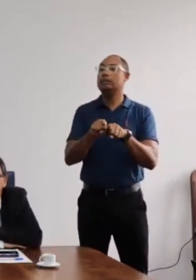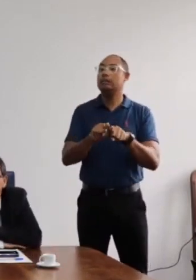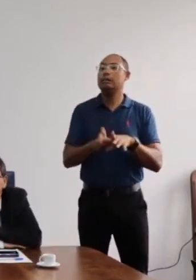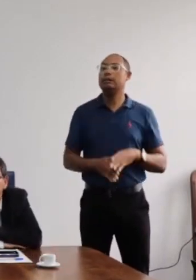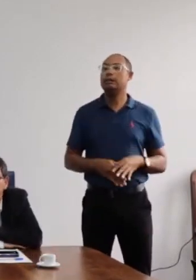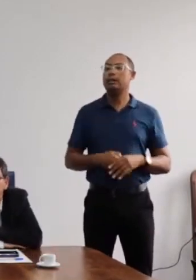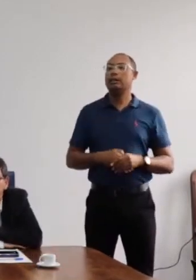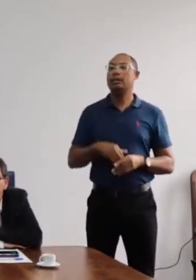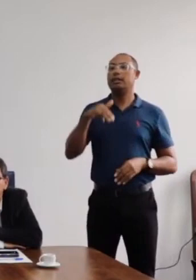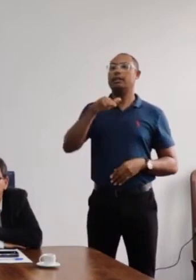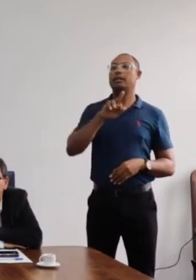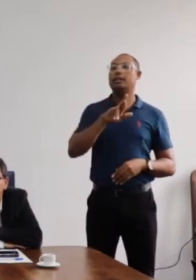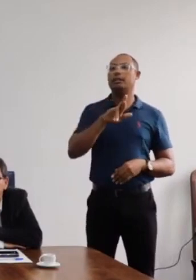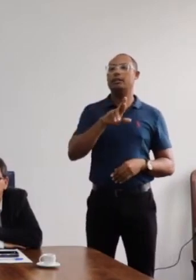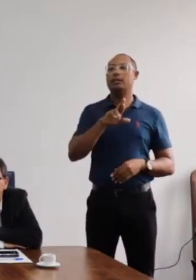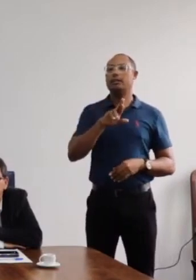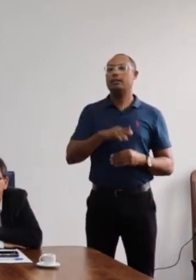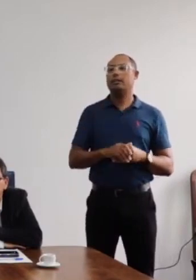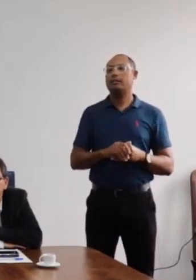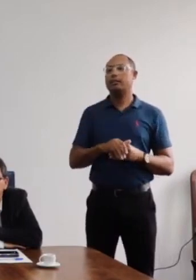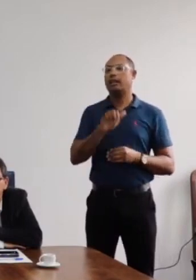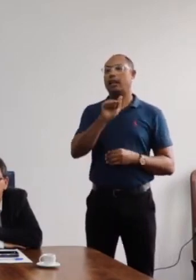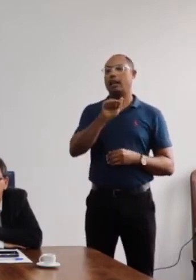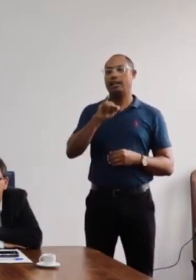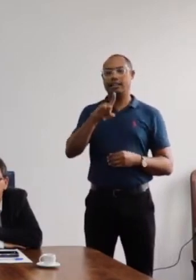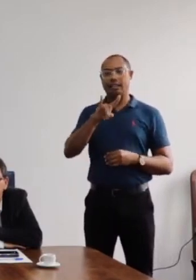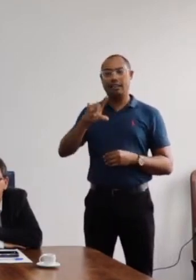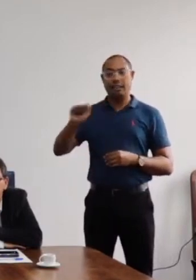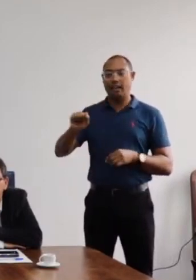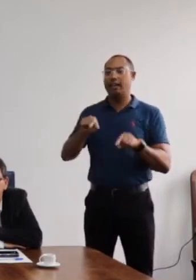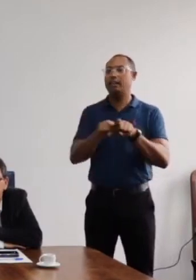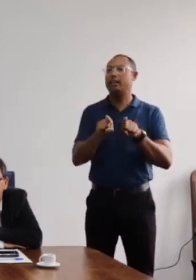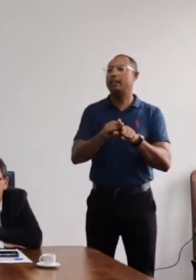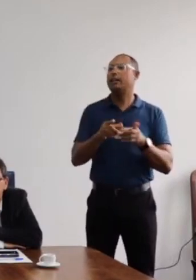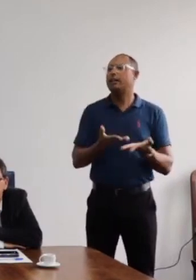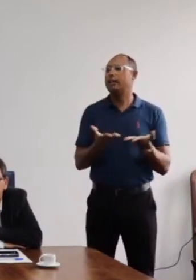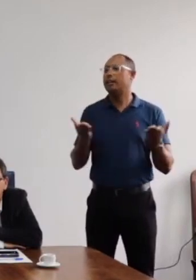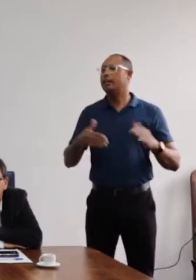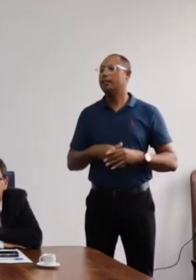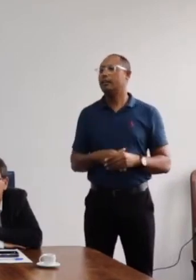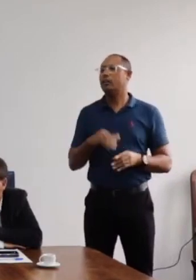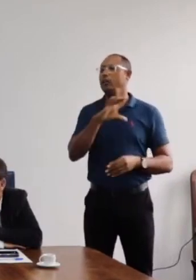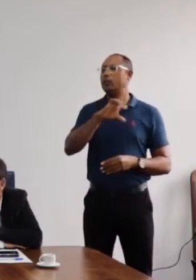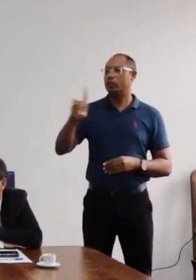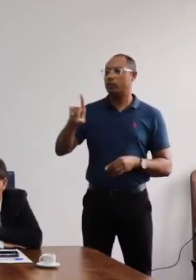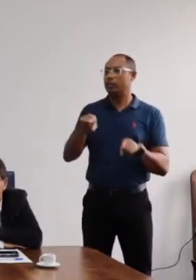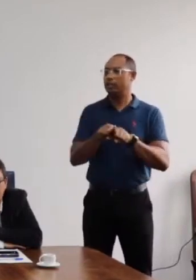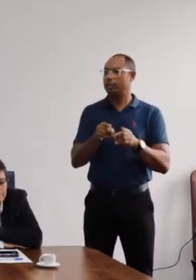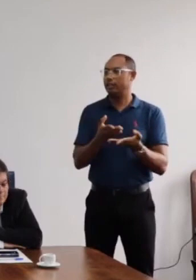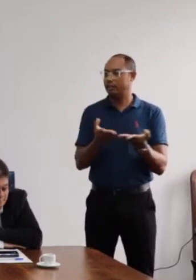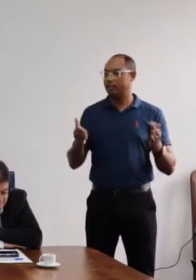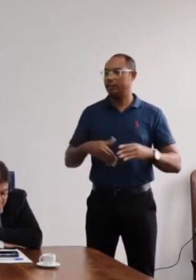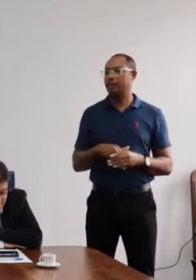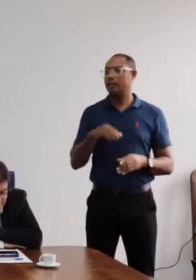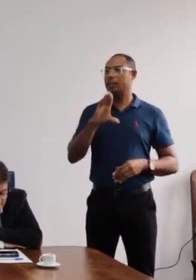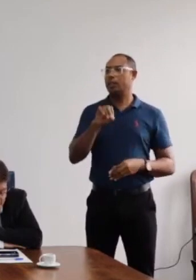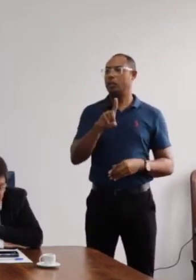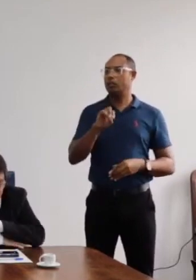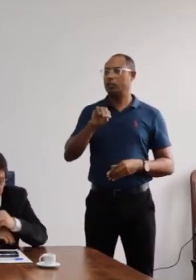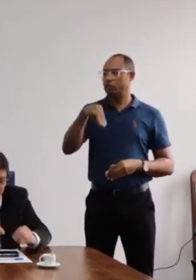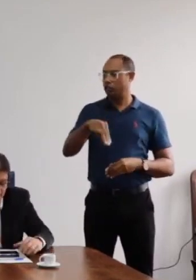servidora Aida Maia, em seu nome, os demais servidores e servidoras aqui presentes, também o coordenador da CODIM